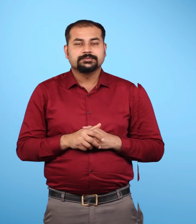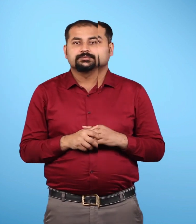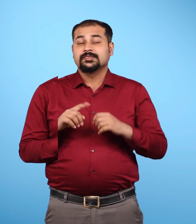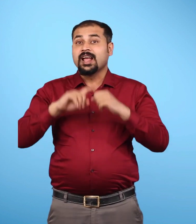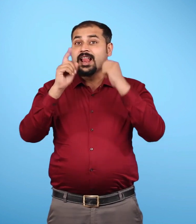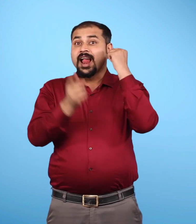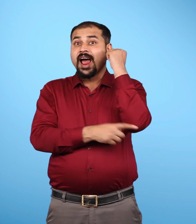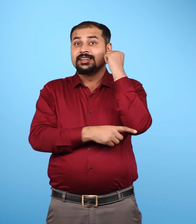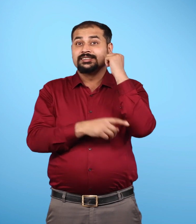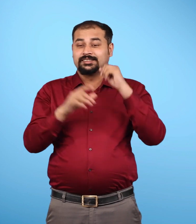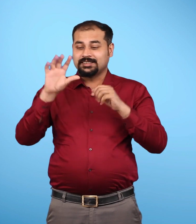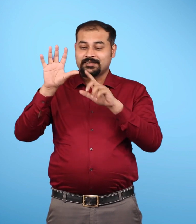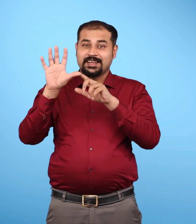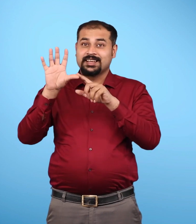तथा सबसे बाहर बहिर मंडल